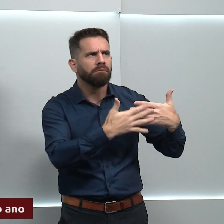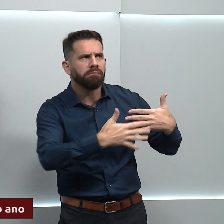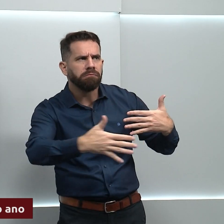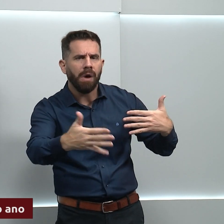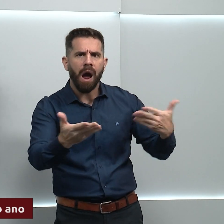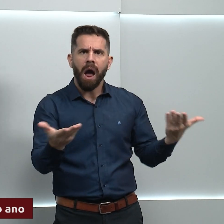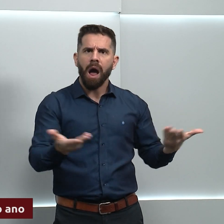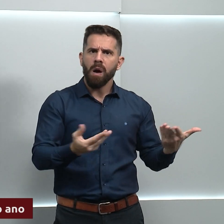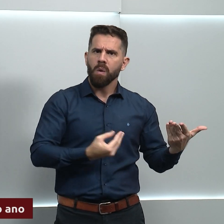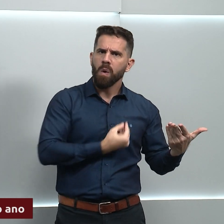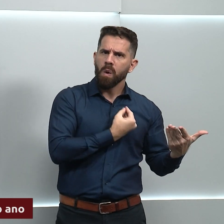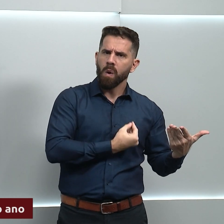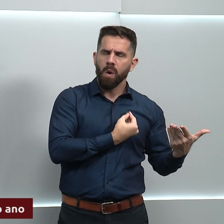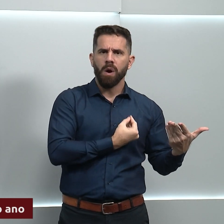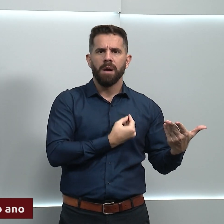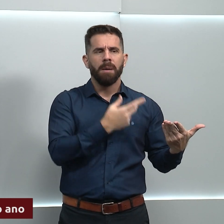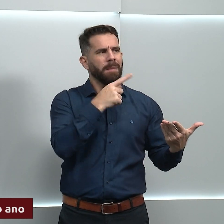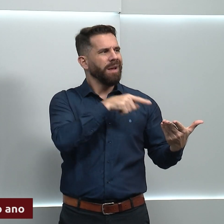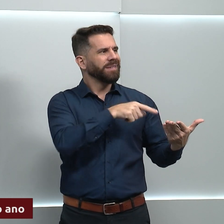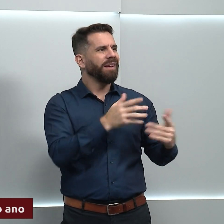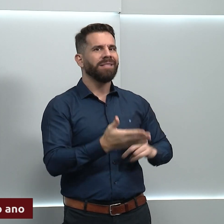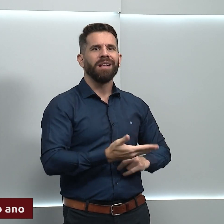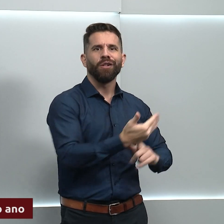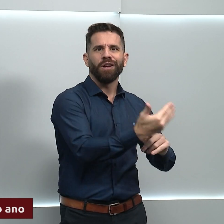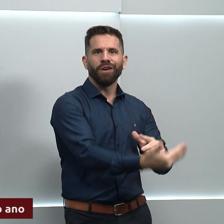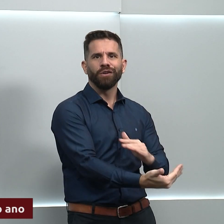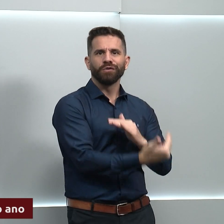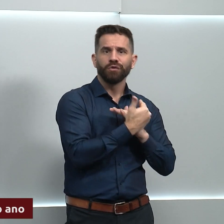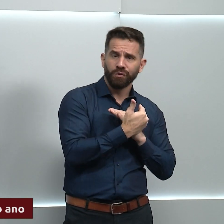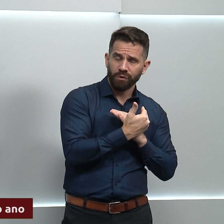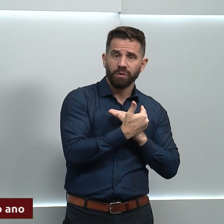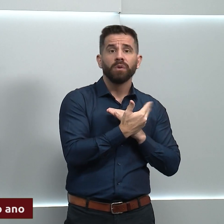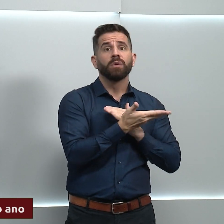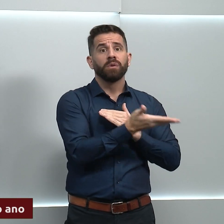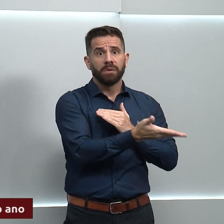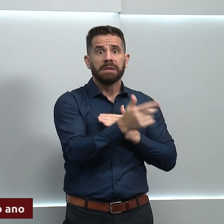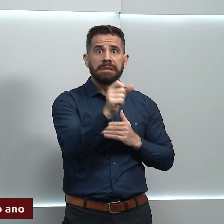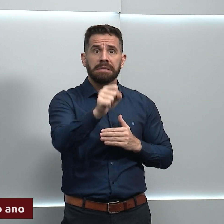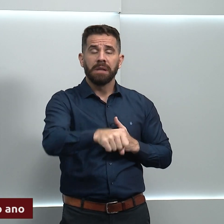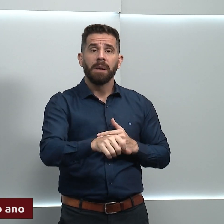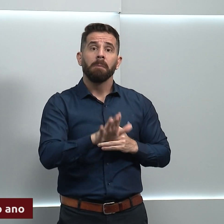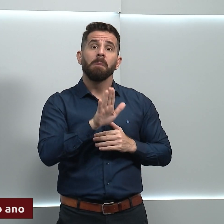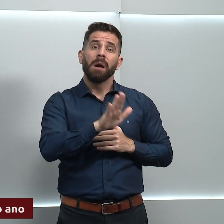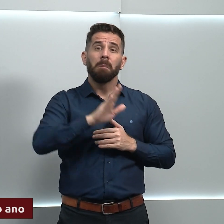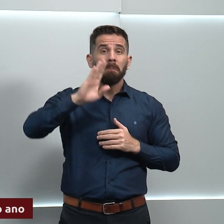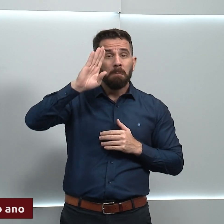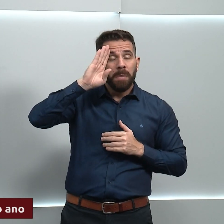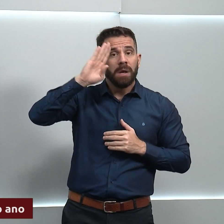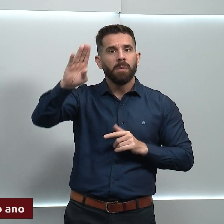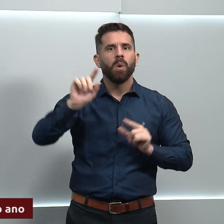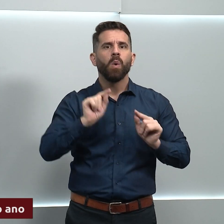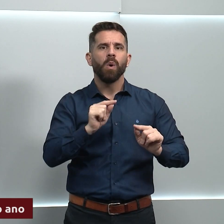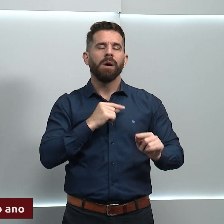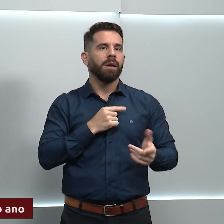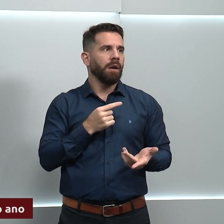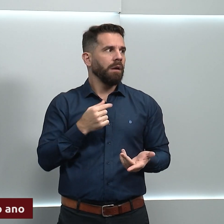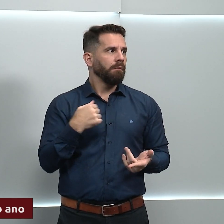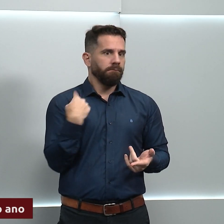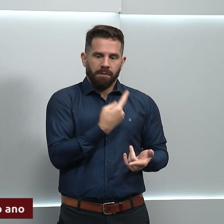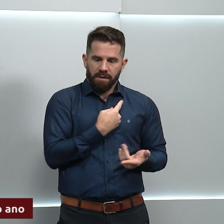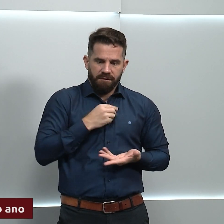clima no futuro. Então, no futuro mais próximo ou um futuro um pouco mais estendido. E o principal é a falta de planejamento.